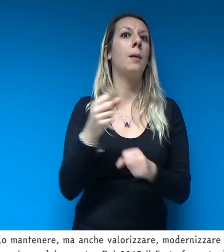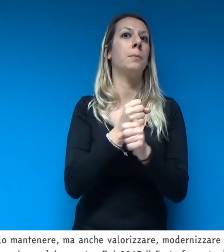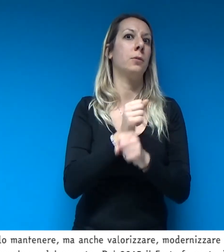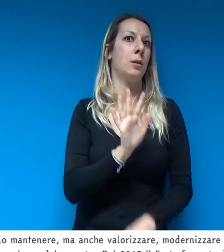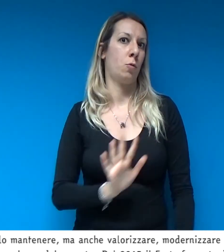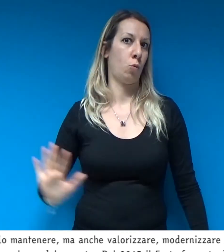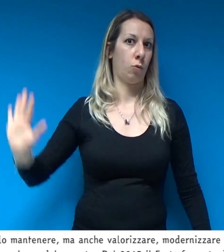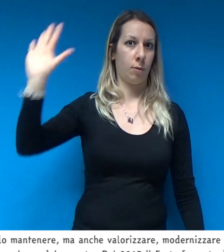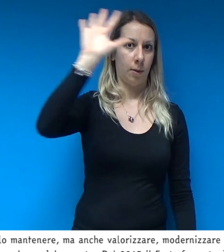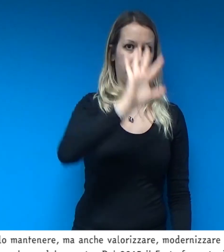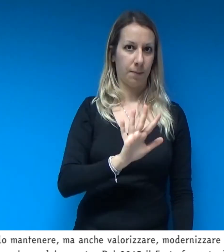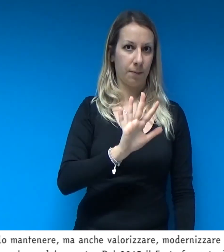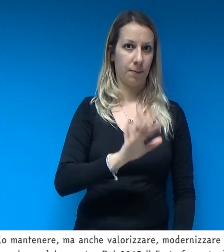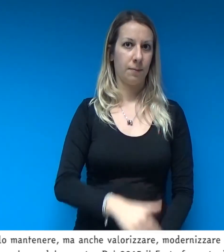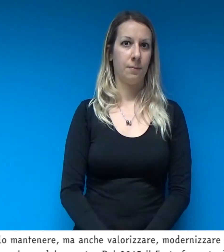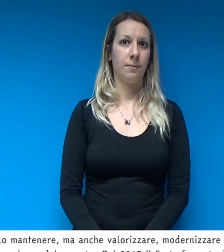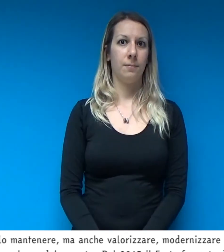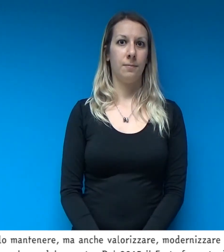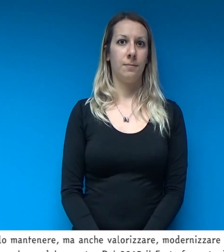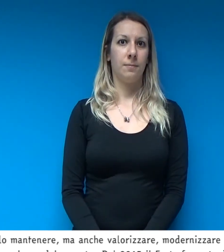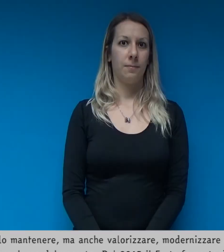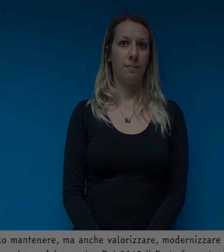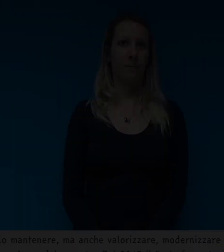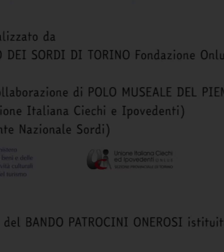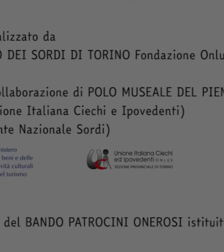del Polo Museale del Piemonte. Grazie. Grazie.